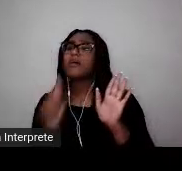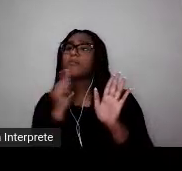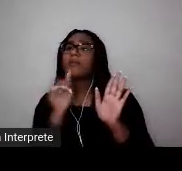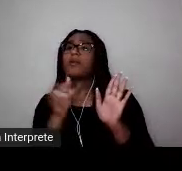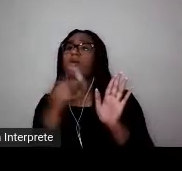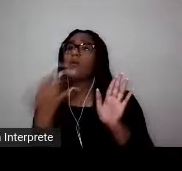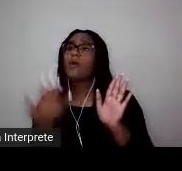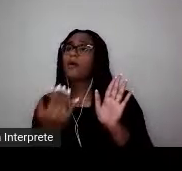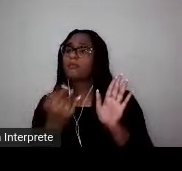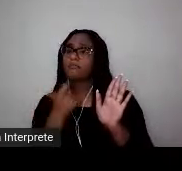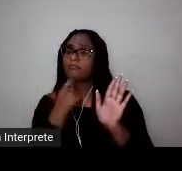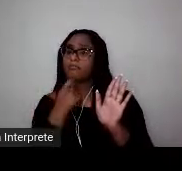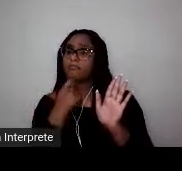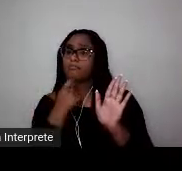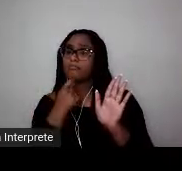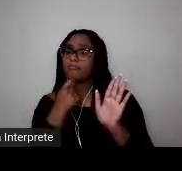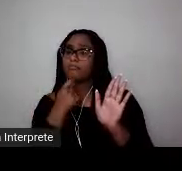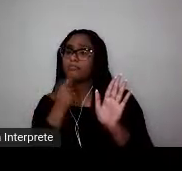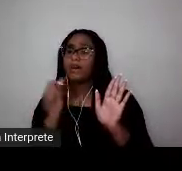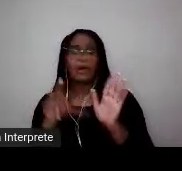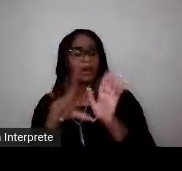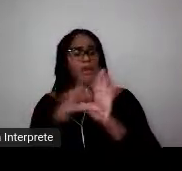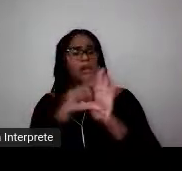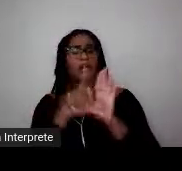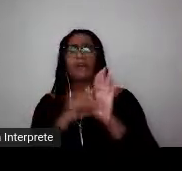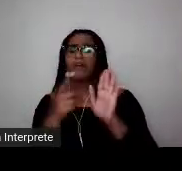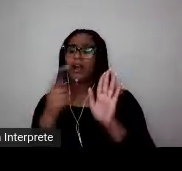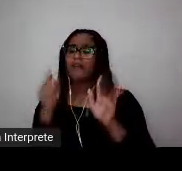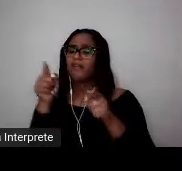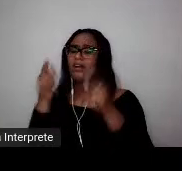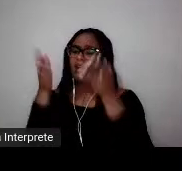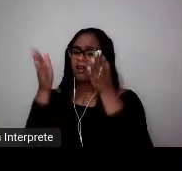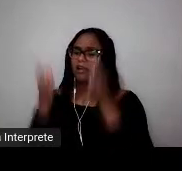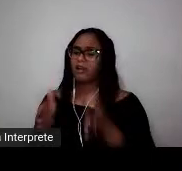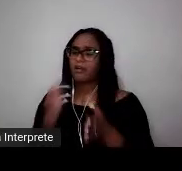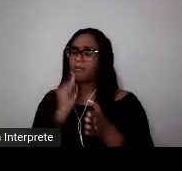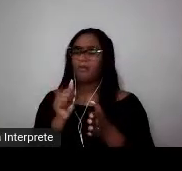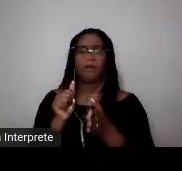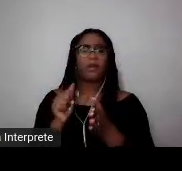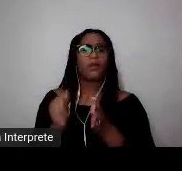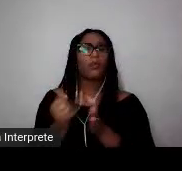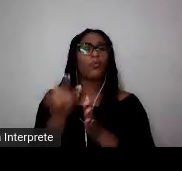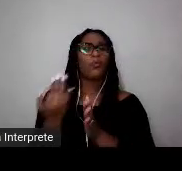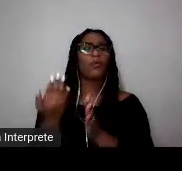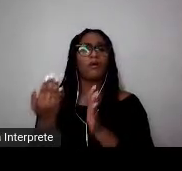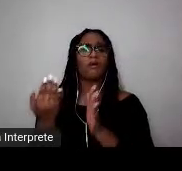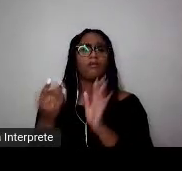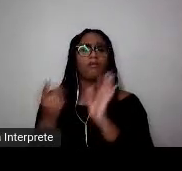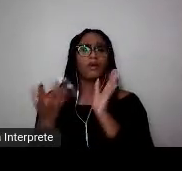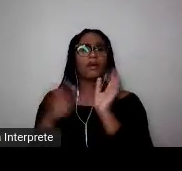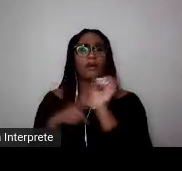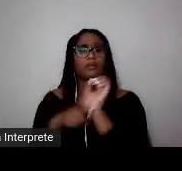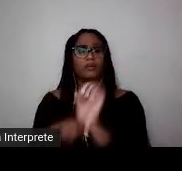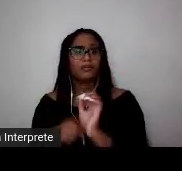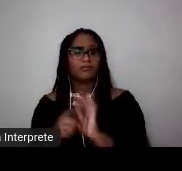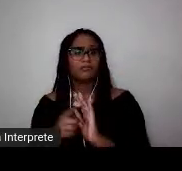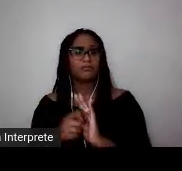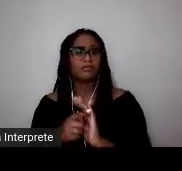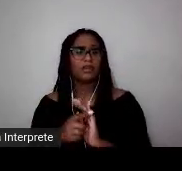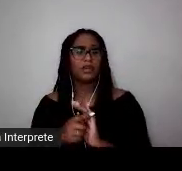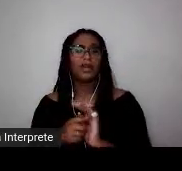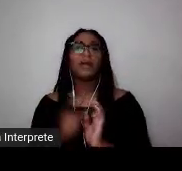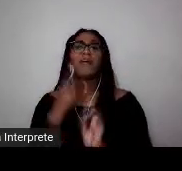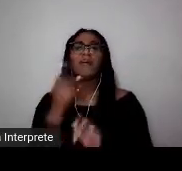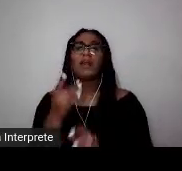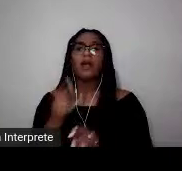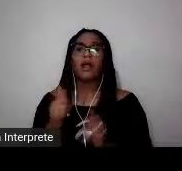feminina ou da mulher era essa que se tentava preservar? Eram as mulheres brancas a quem se destinavam essa